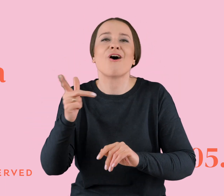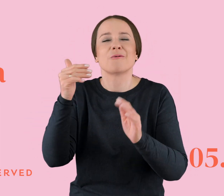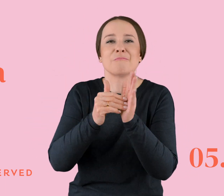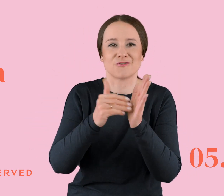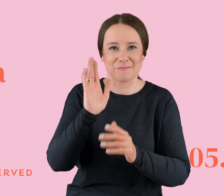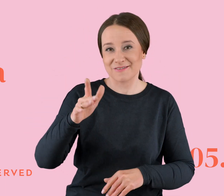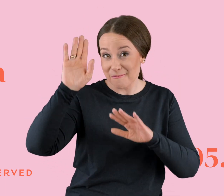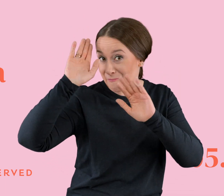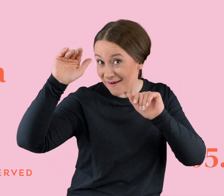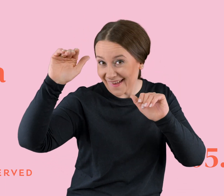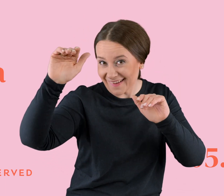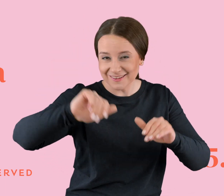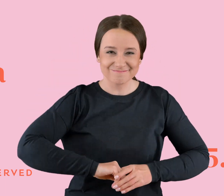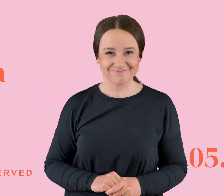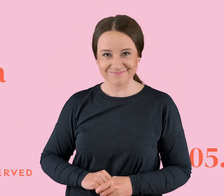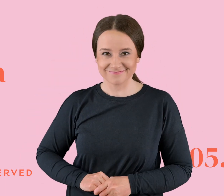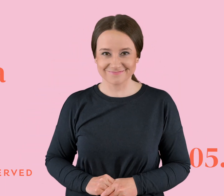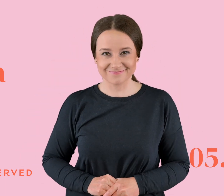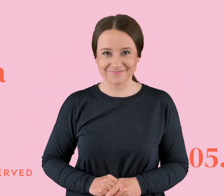Pa! Dzięki za oglądanie!